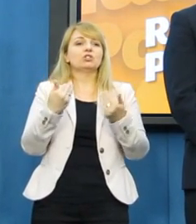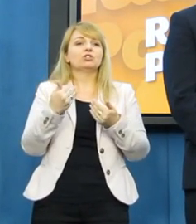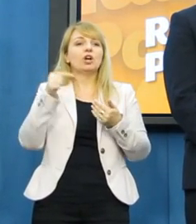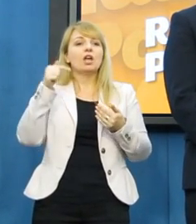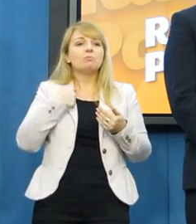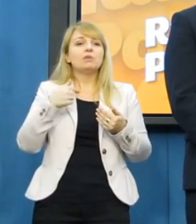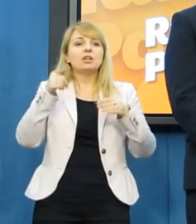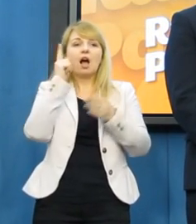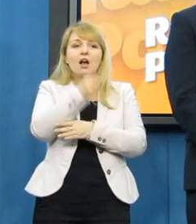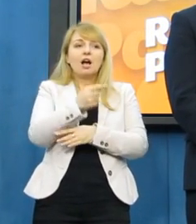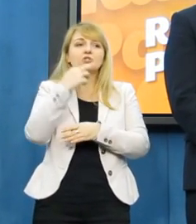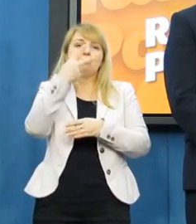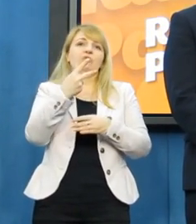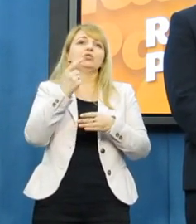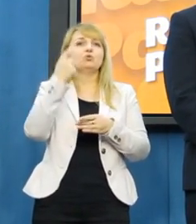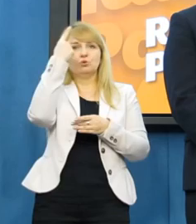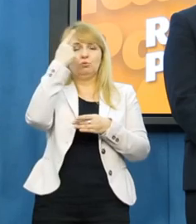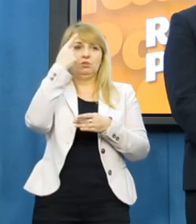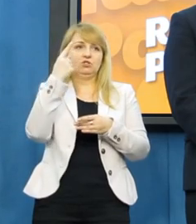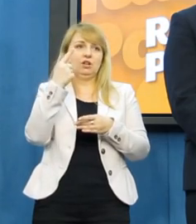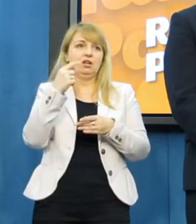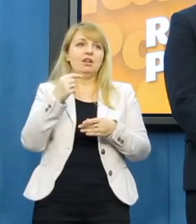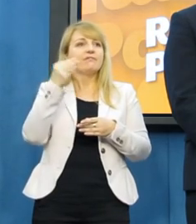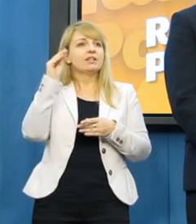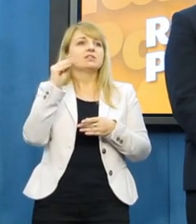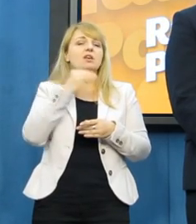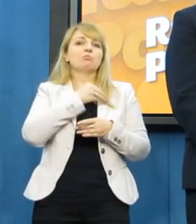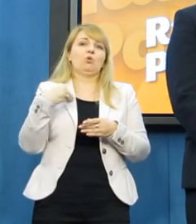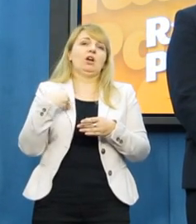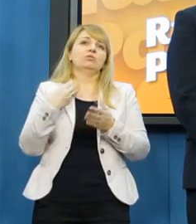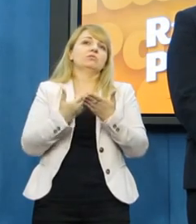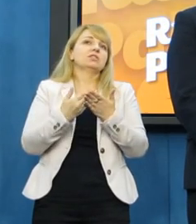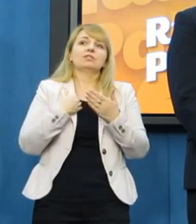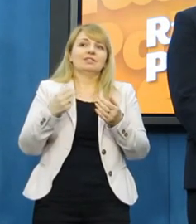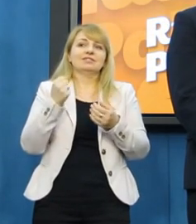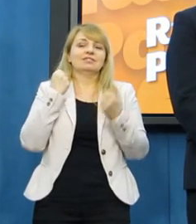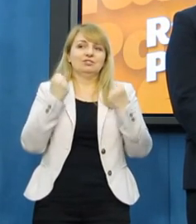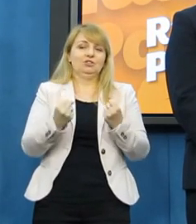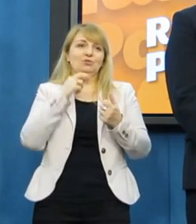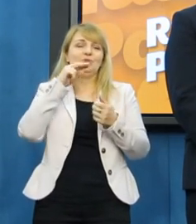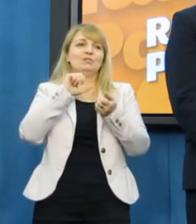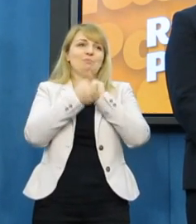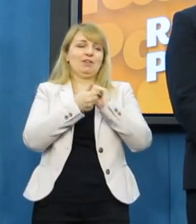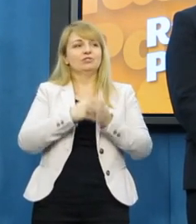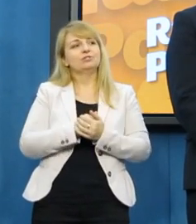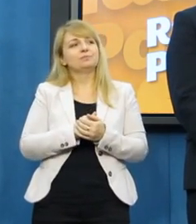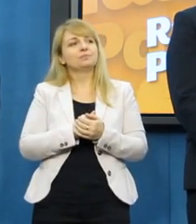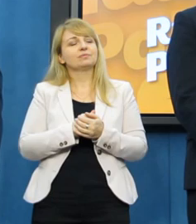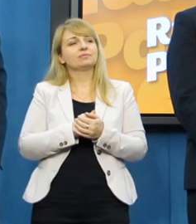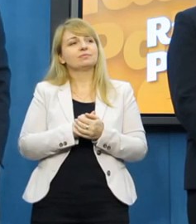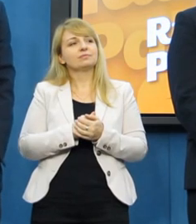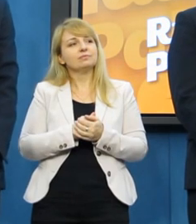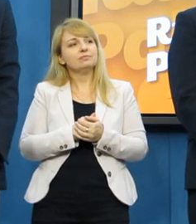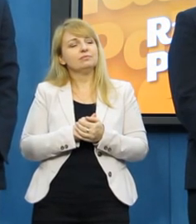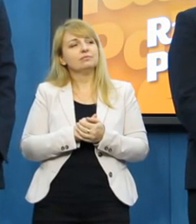myśli większość Polaków, a nie to, co jest w słowniku języka polskiego zakwalifikowane do ładnych sformułowych. Proszę